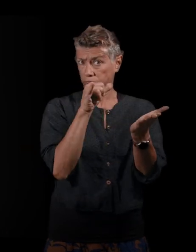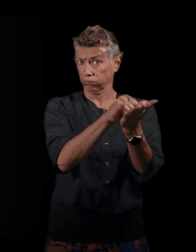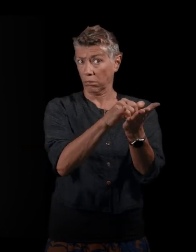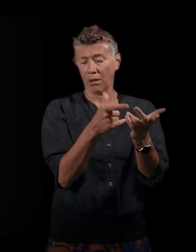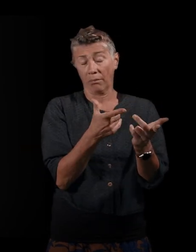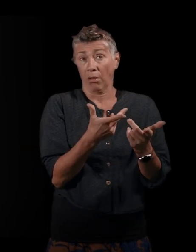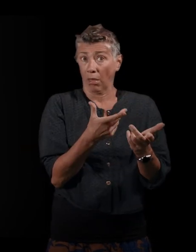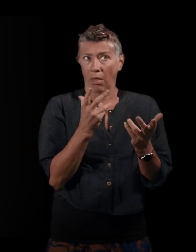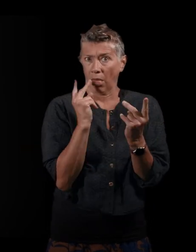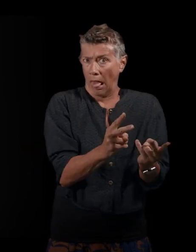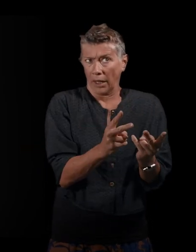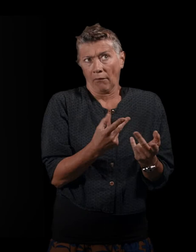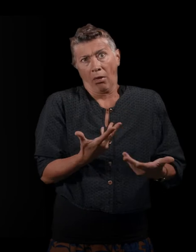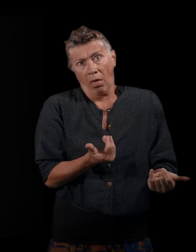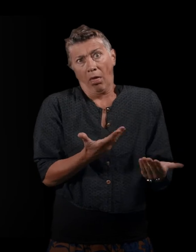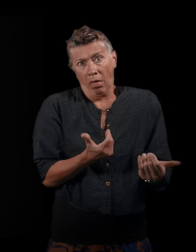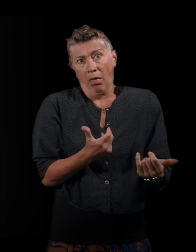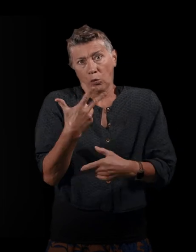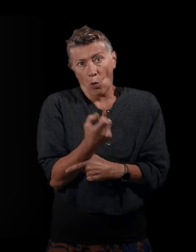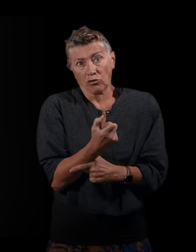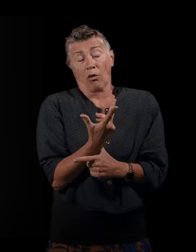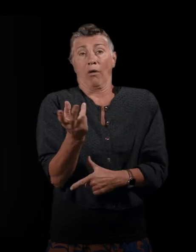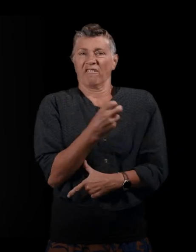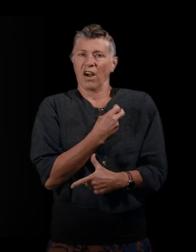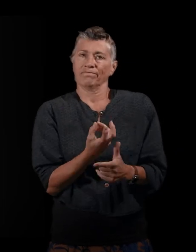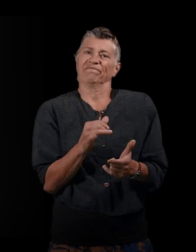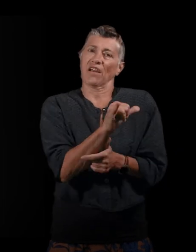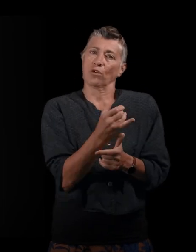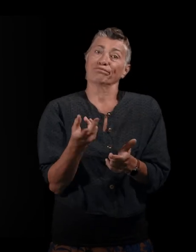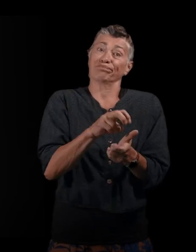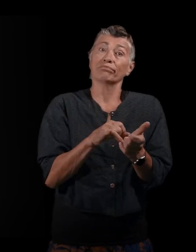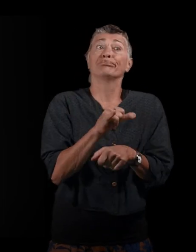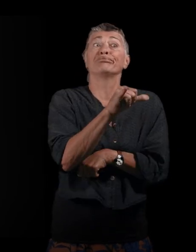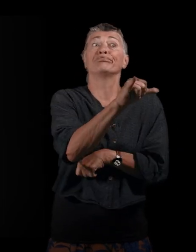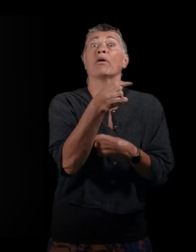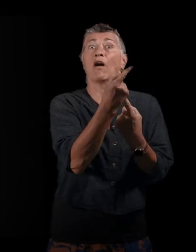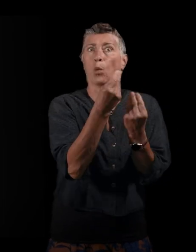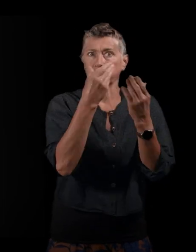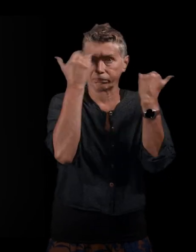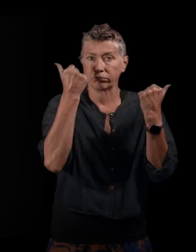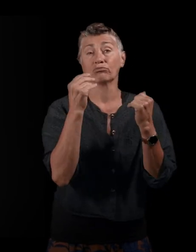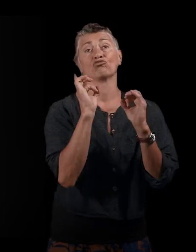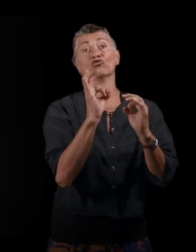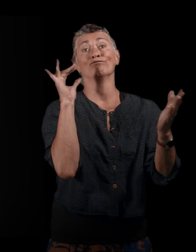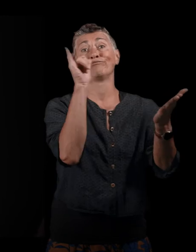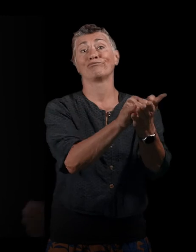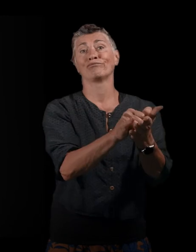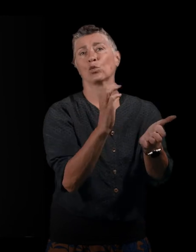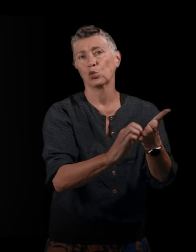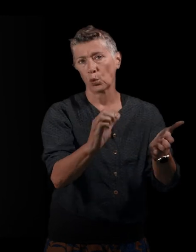épouvantable de trois jours, ils vont monter dans cet avion sans savoir où ils vont atterrir. Ils vont atterrir à Toulouse. Ce que je trouve intéressant en